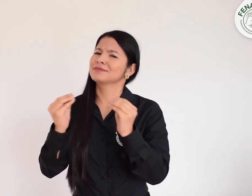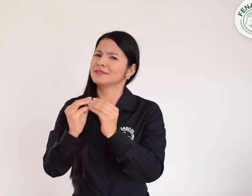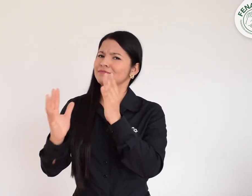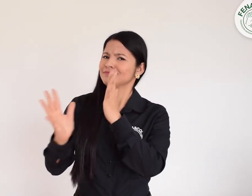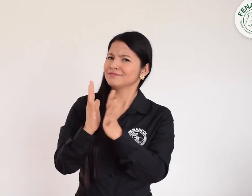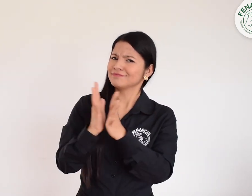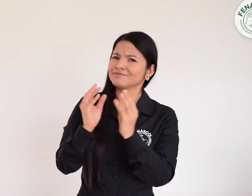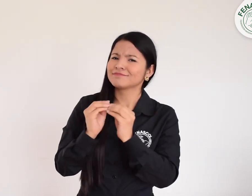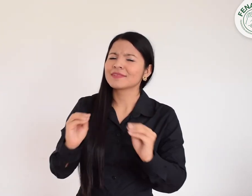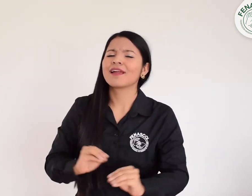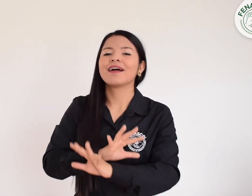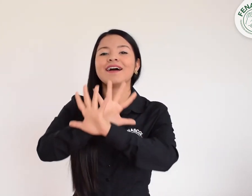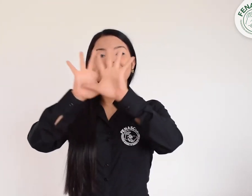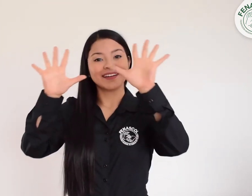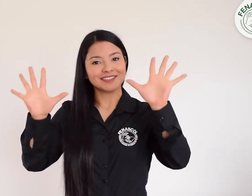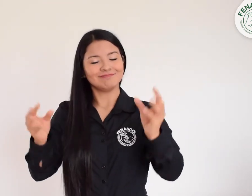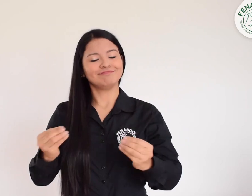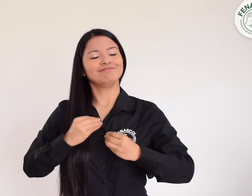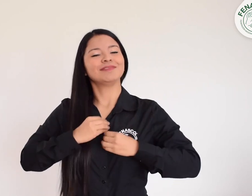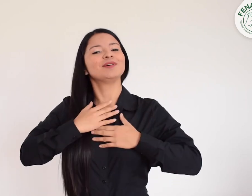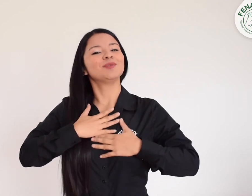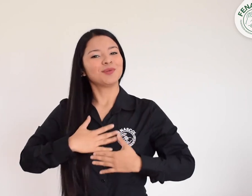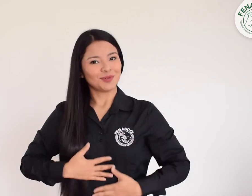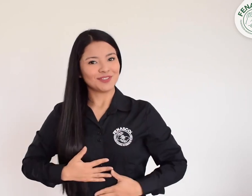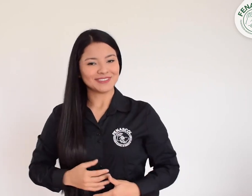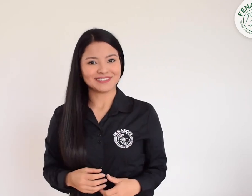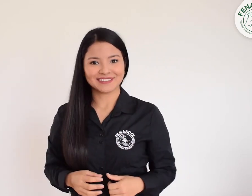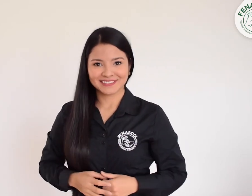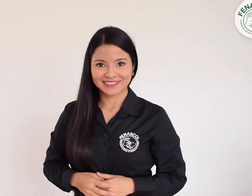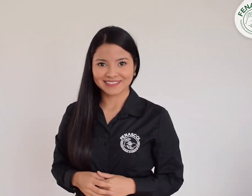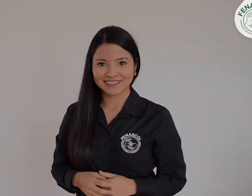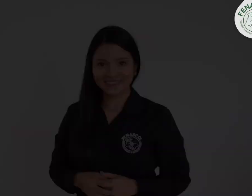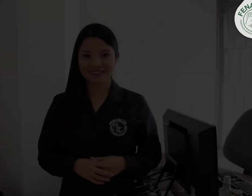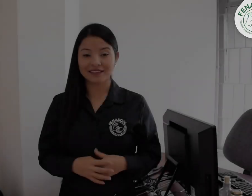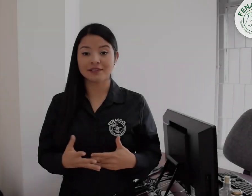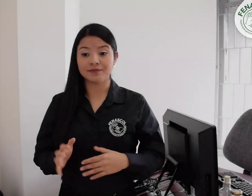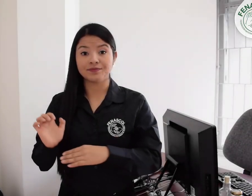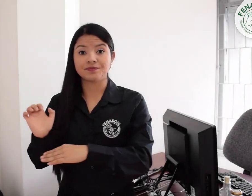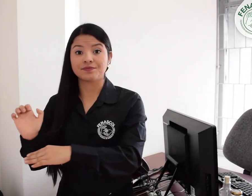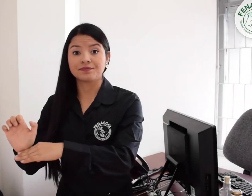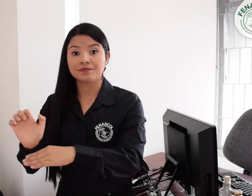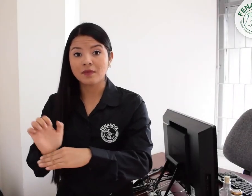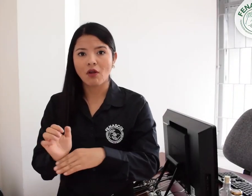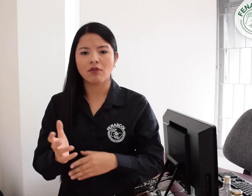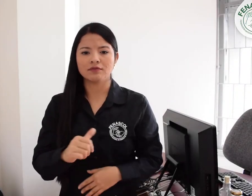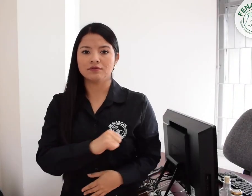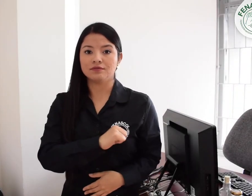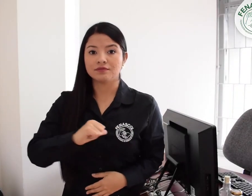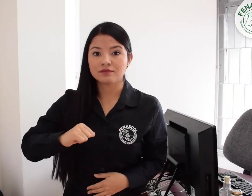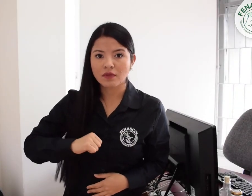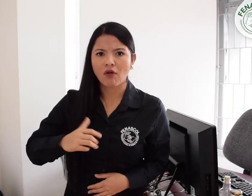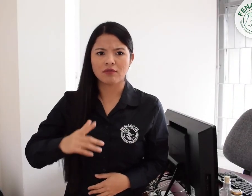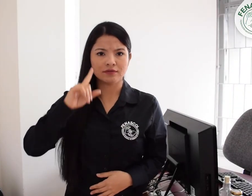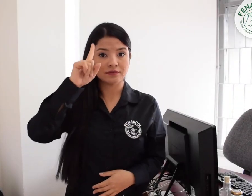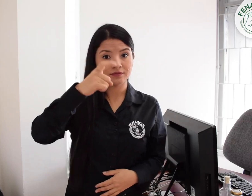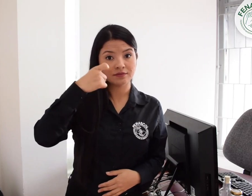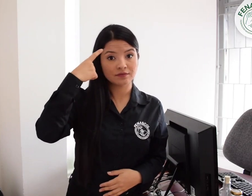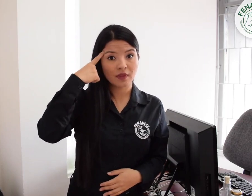virtual, ofreciéndoles de esta manera información clara y satisfactoria. Si eres una entidad privada o